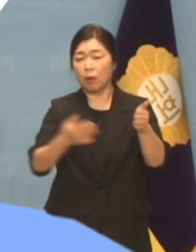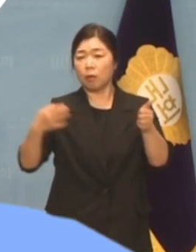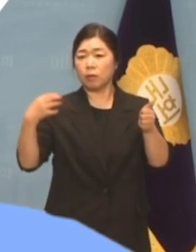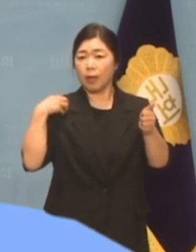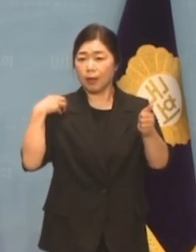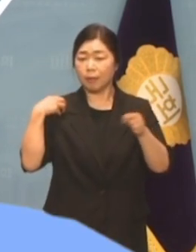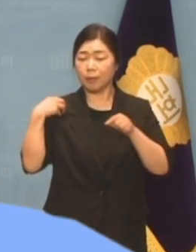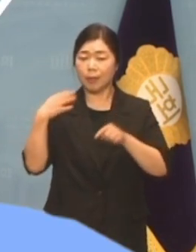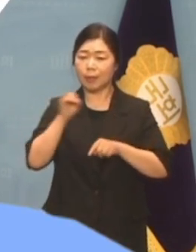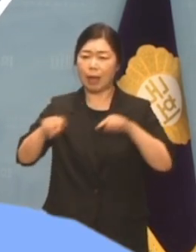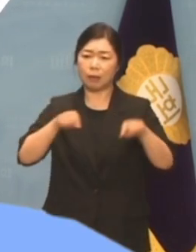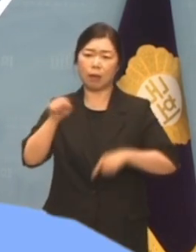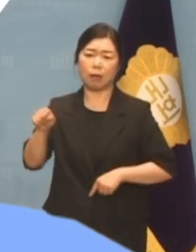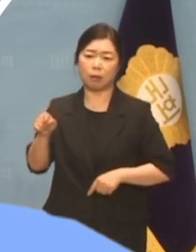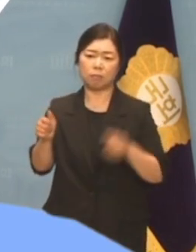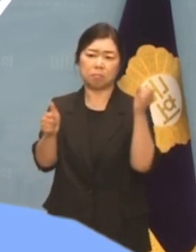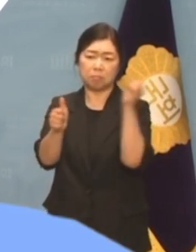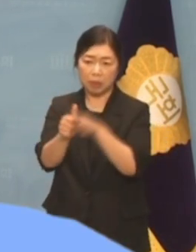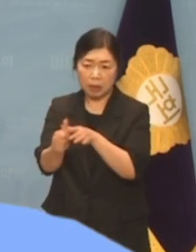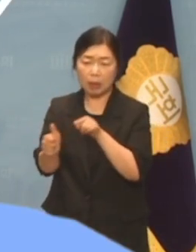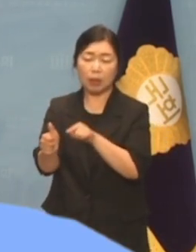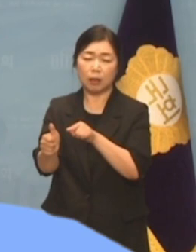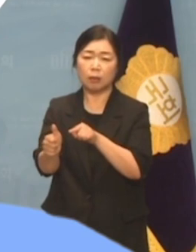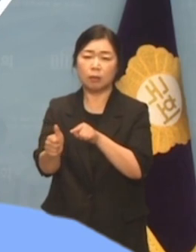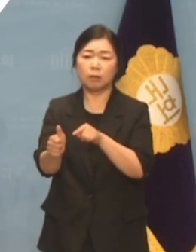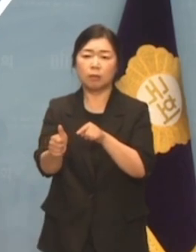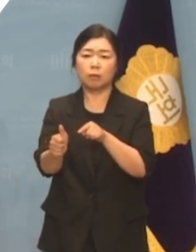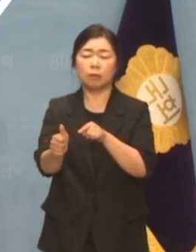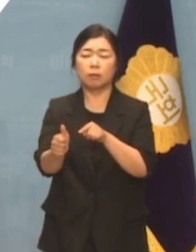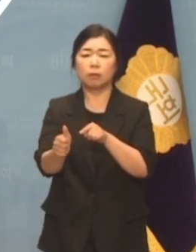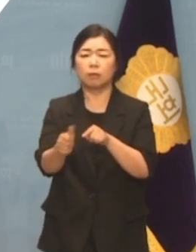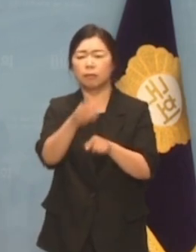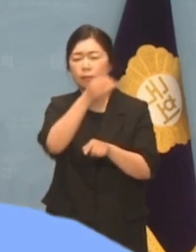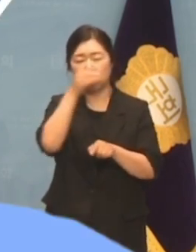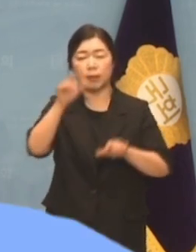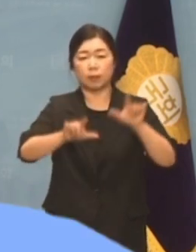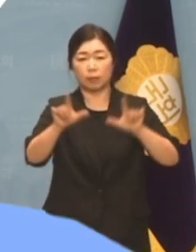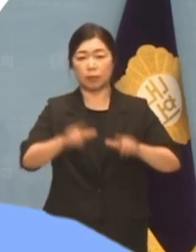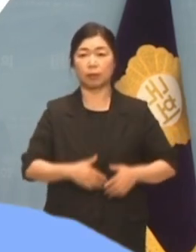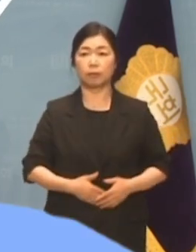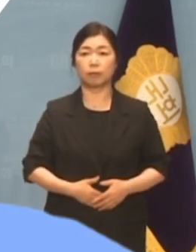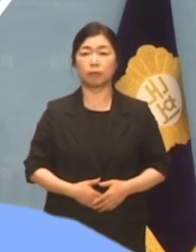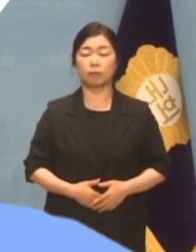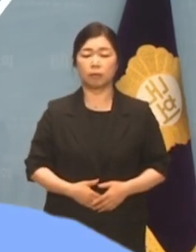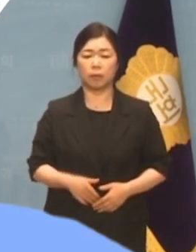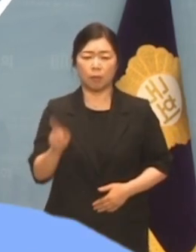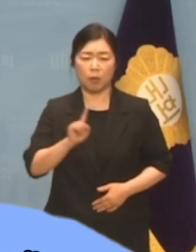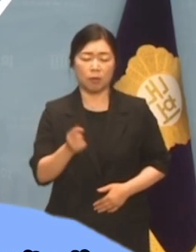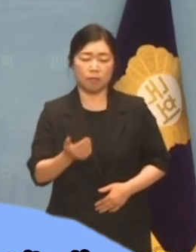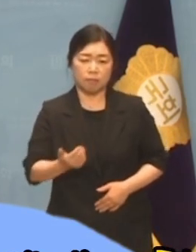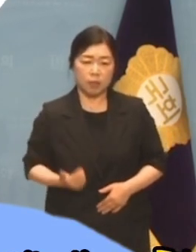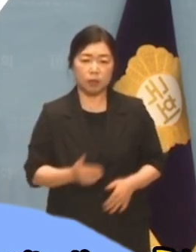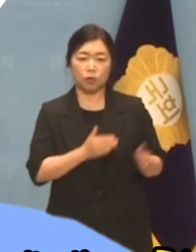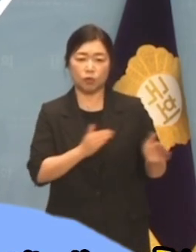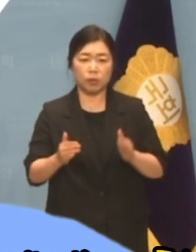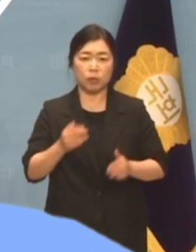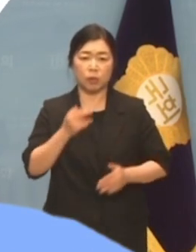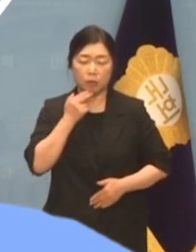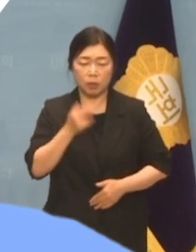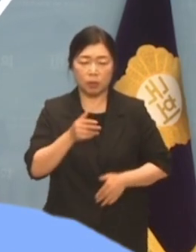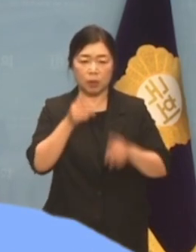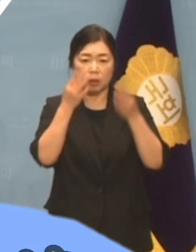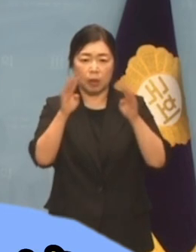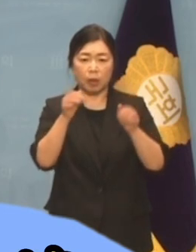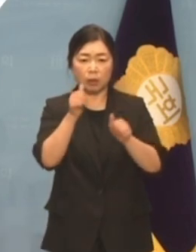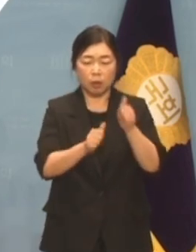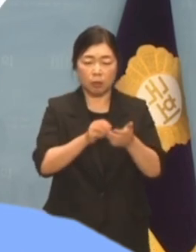야당에 전가하려는 뻔뻔한 작태까지 벌이고 있습니다. 아무런 준비도 없이 수능 출제에 대한 지시를 하고